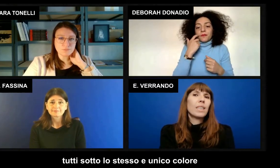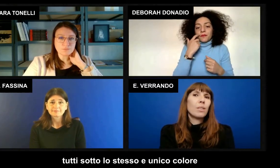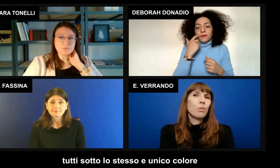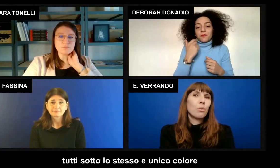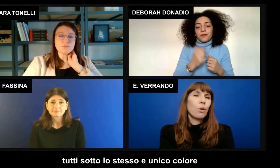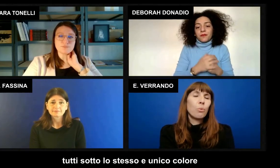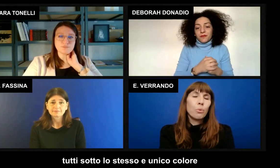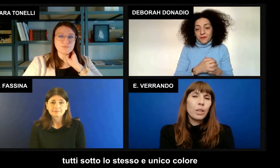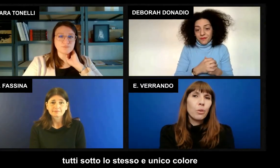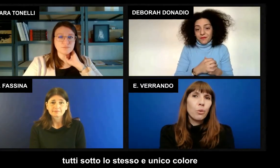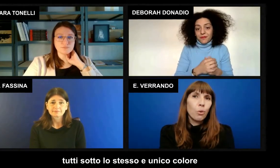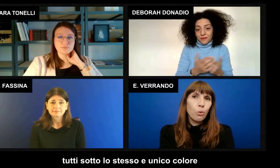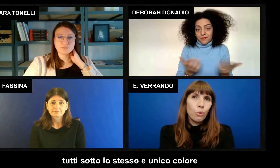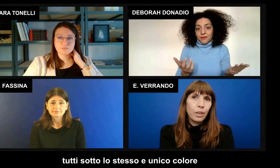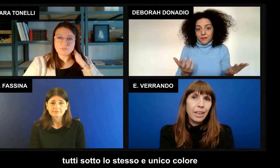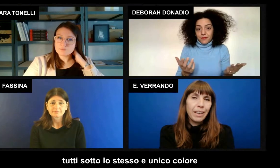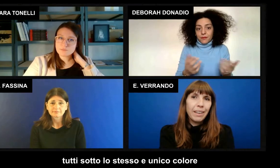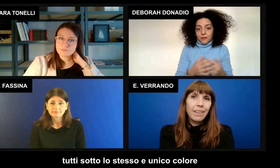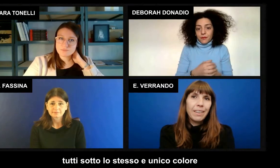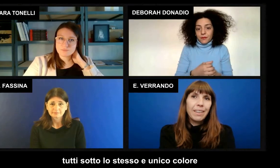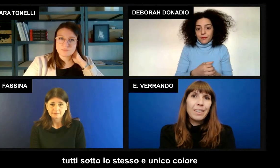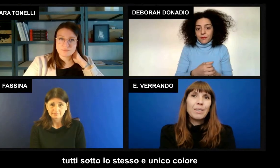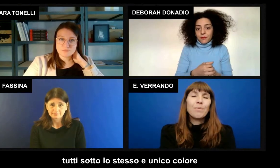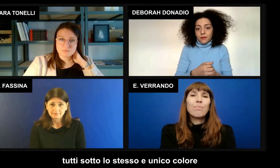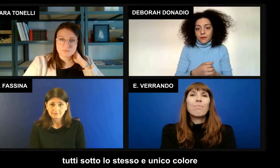sotto uno stesso e un unico colore.